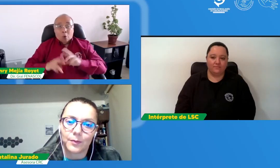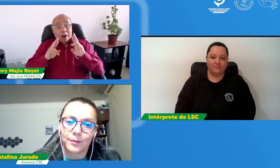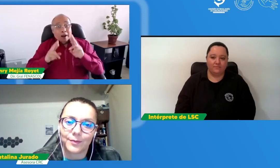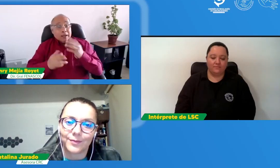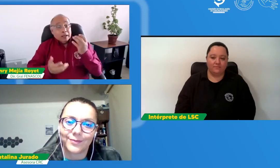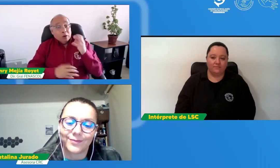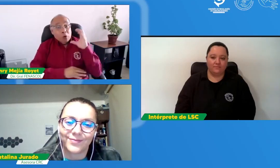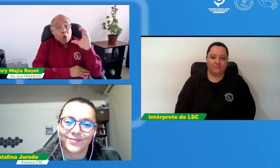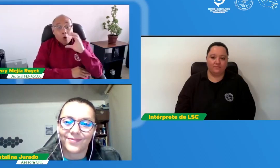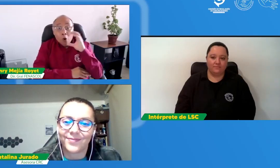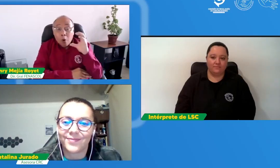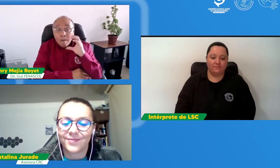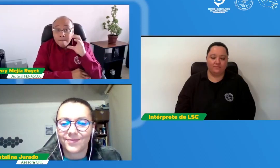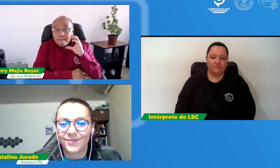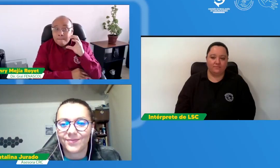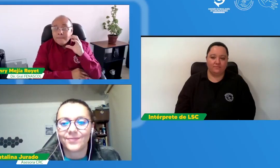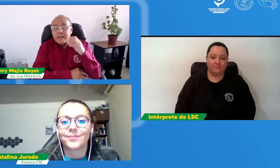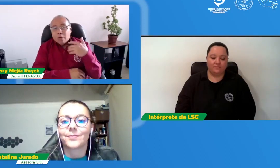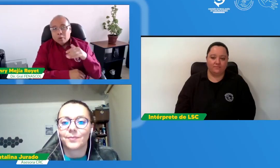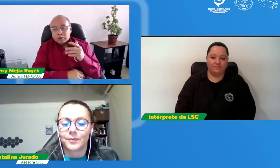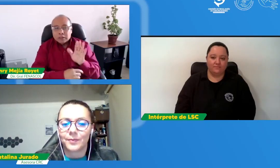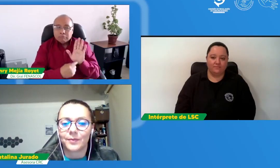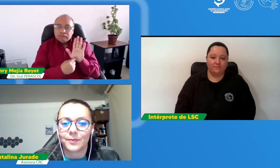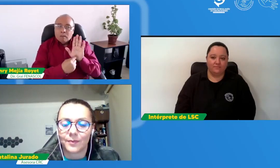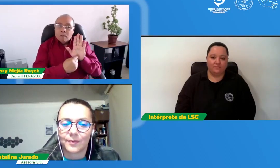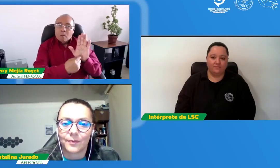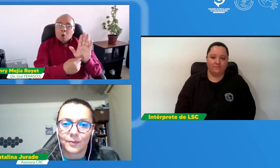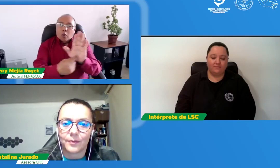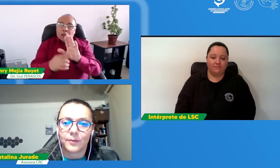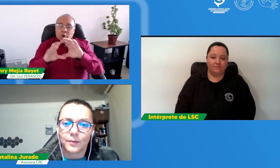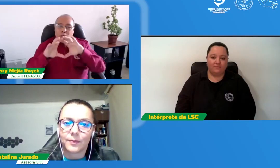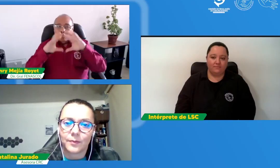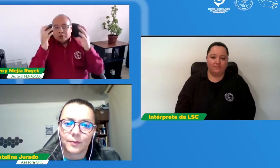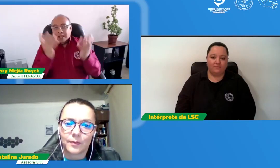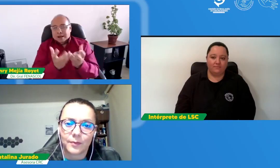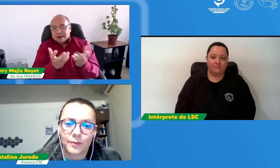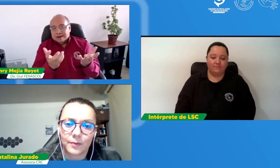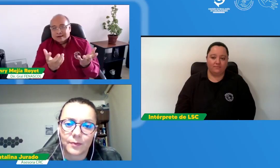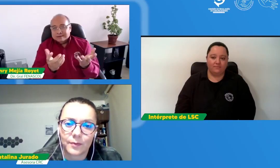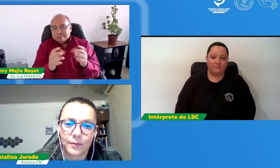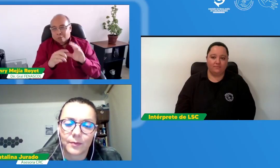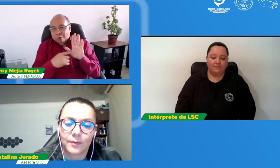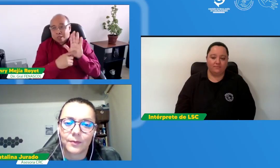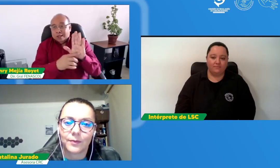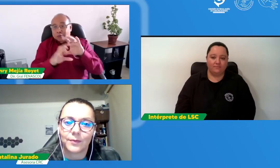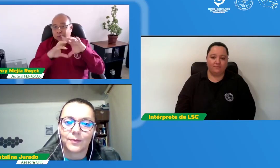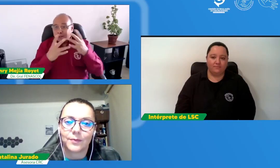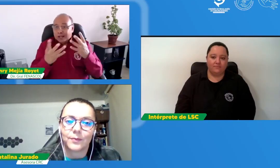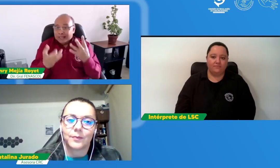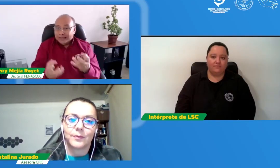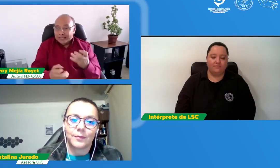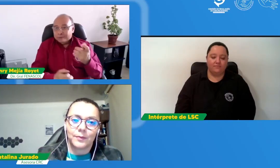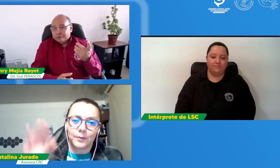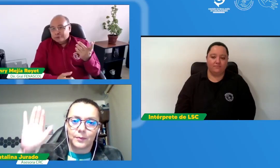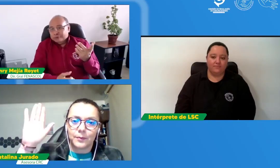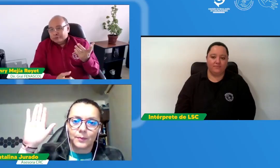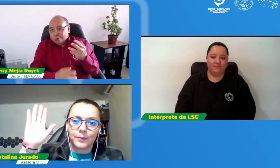que satisfaga las necesidades de la comunidad sorda y que sea un modelo mundial en